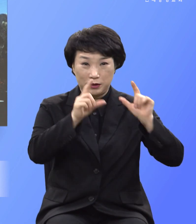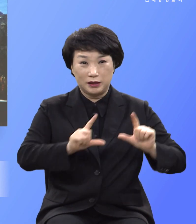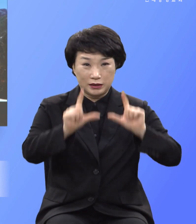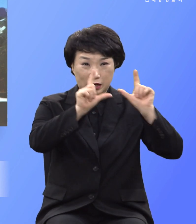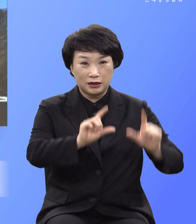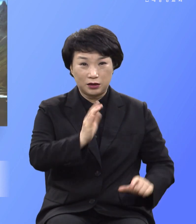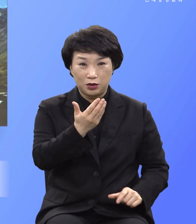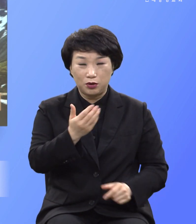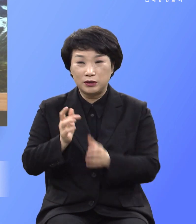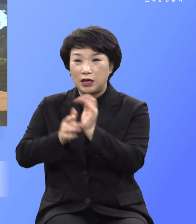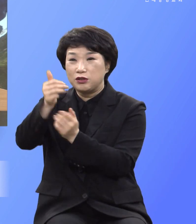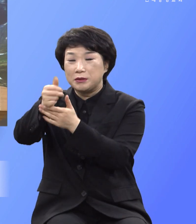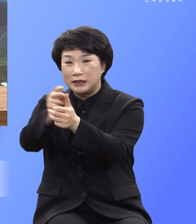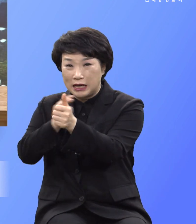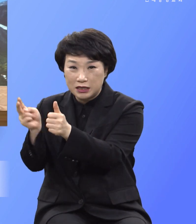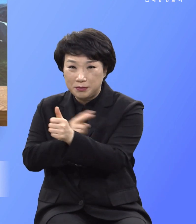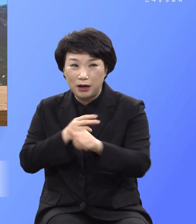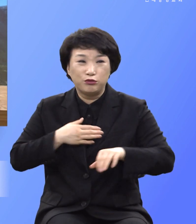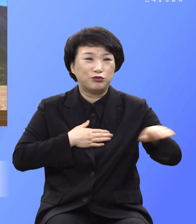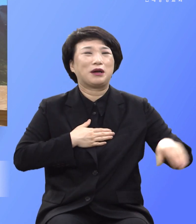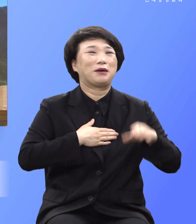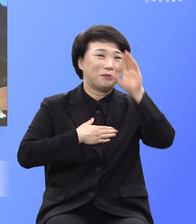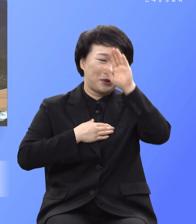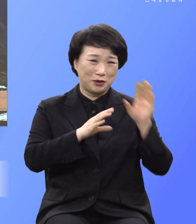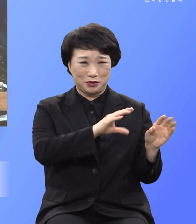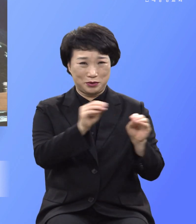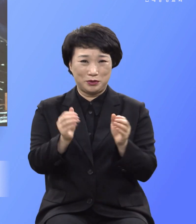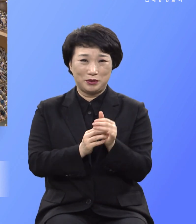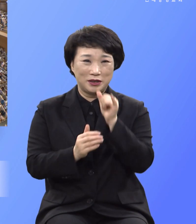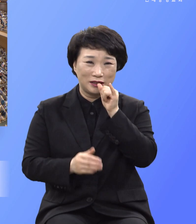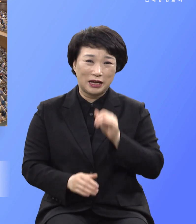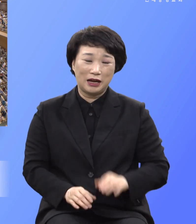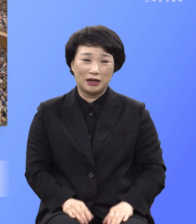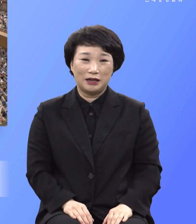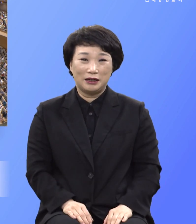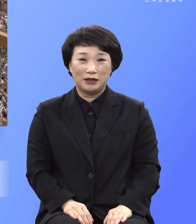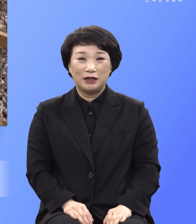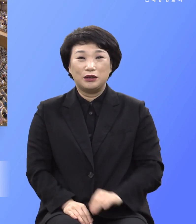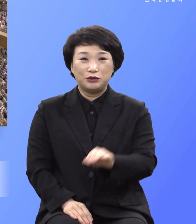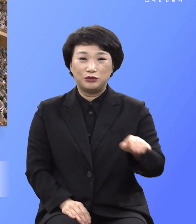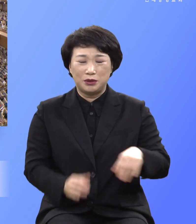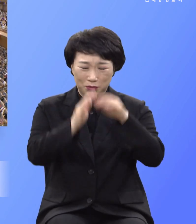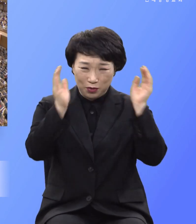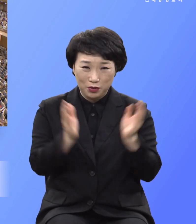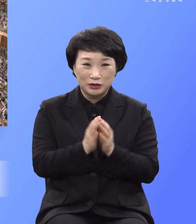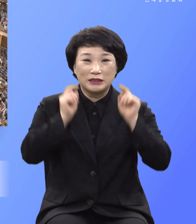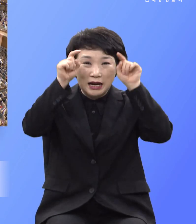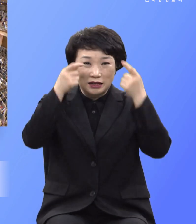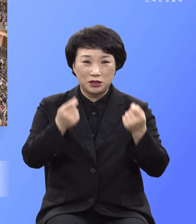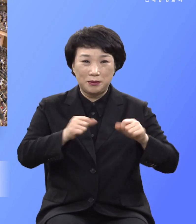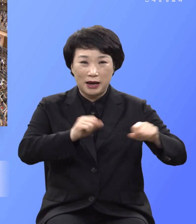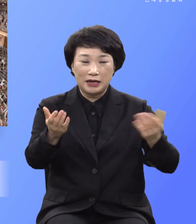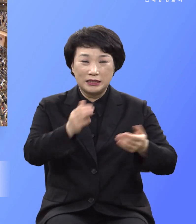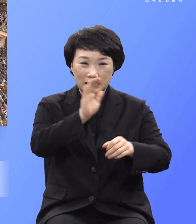그가 채찍에 맞음으로 나음을 입었도다 우린 다이안 같아서 그를 당하여